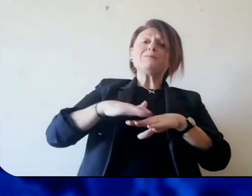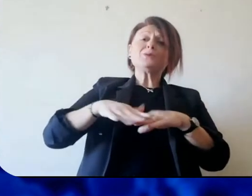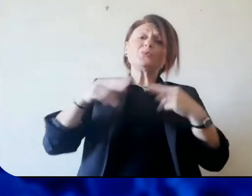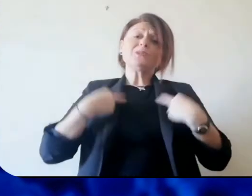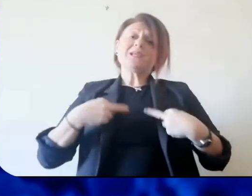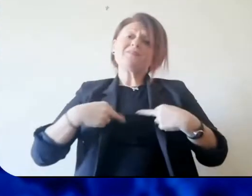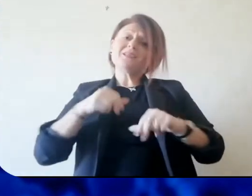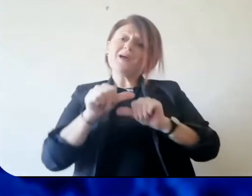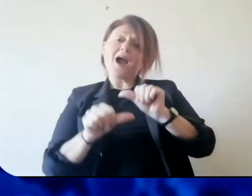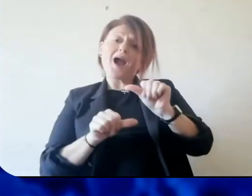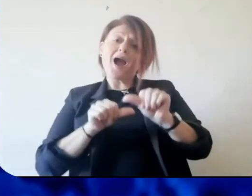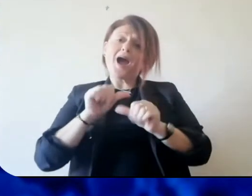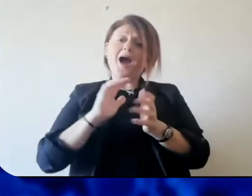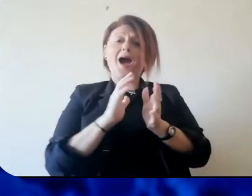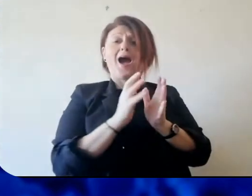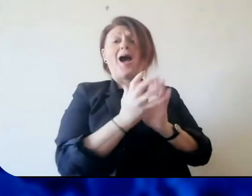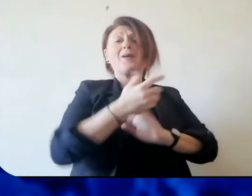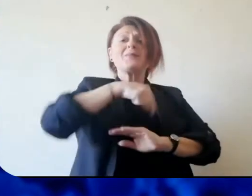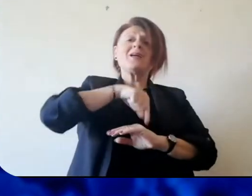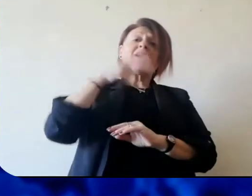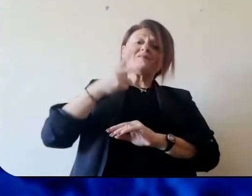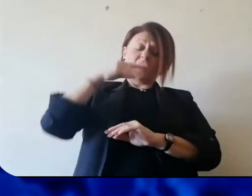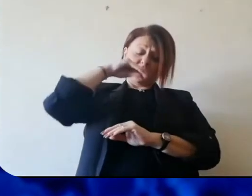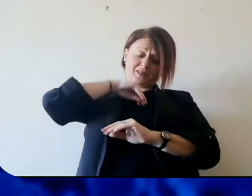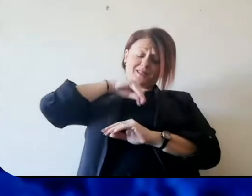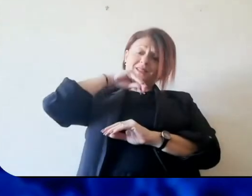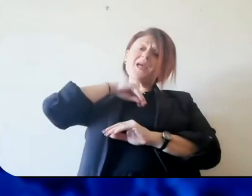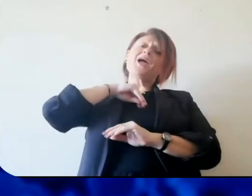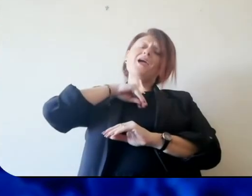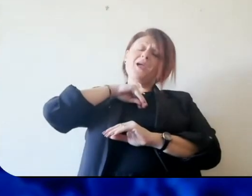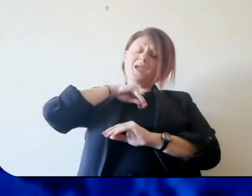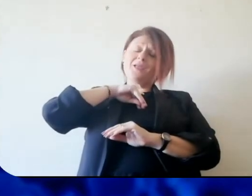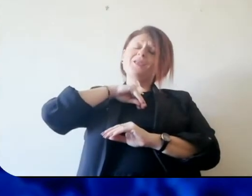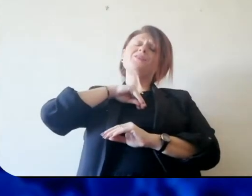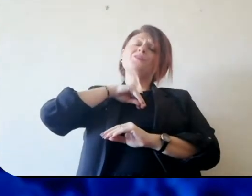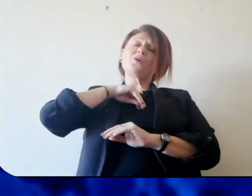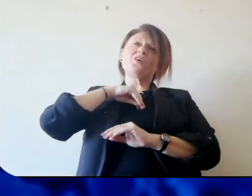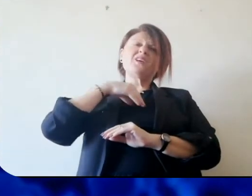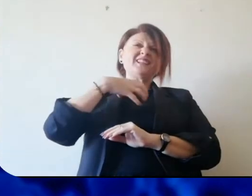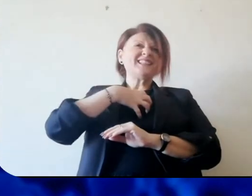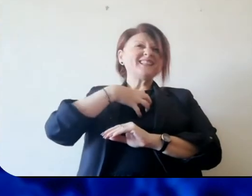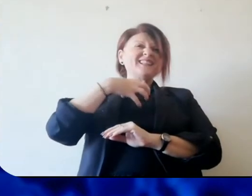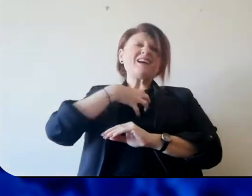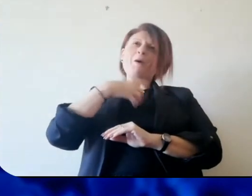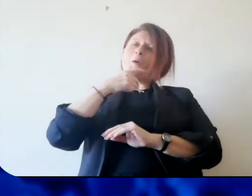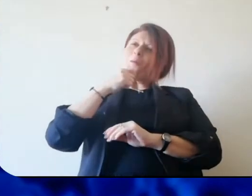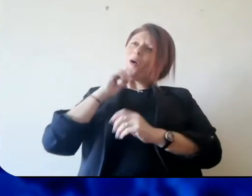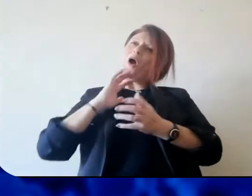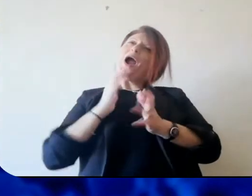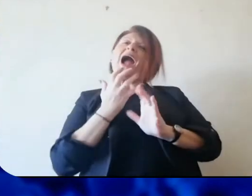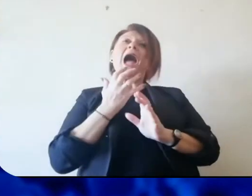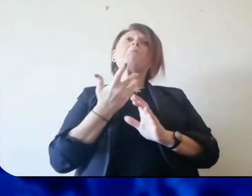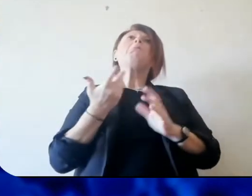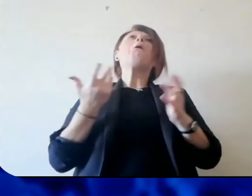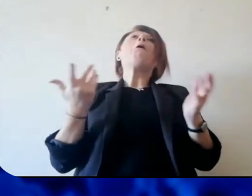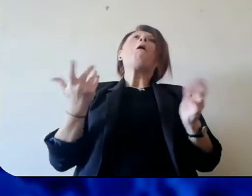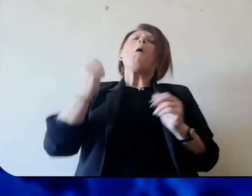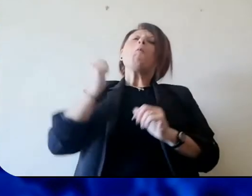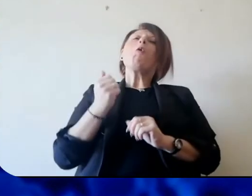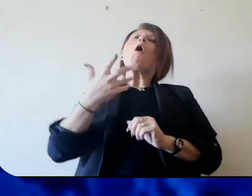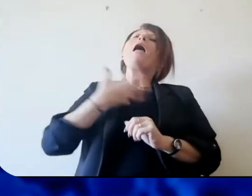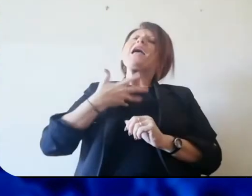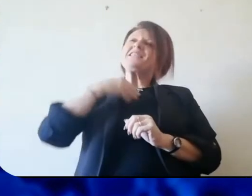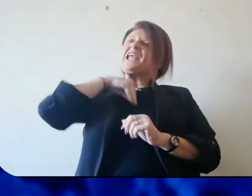nostre abitudini, cambia il nostro stile di vita. Certamente non saremo alla fine tutto questo e gli stessi che eravamo prima che questo accadesse.